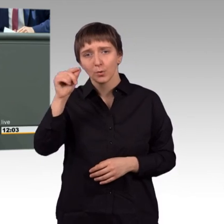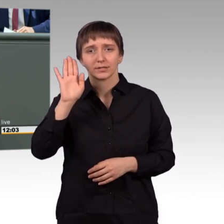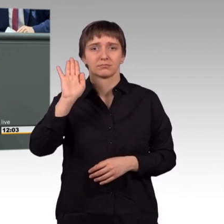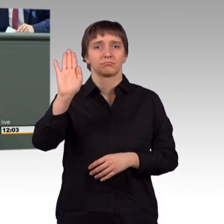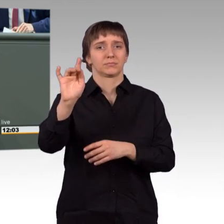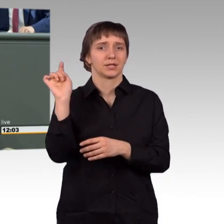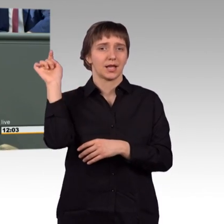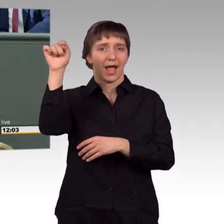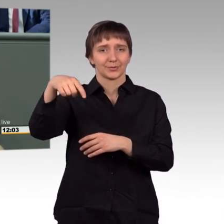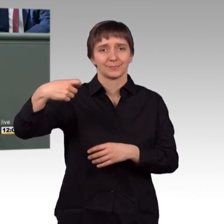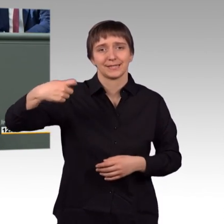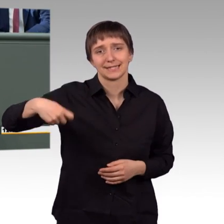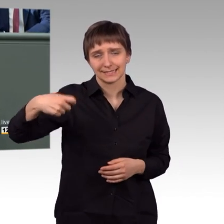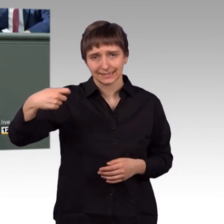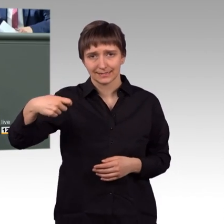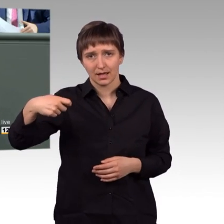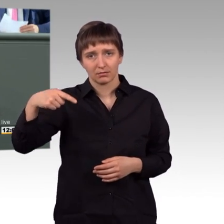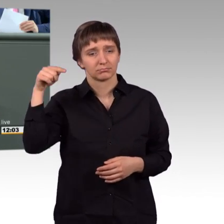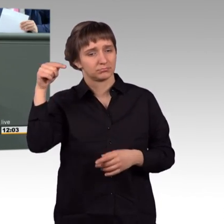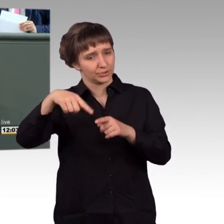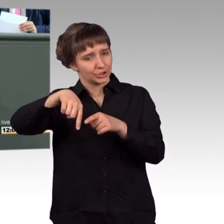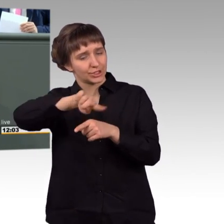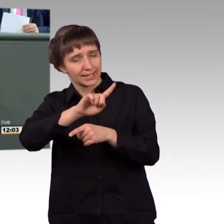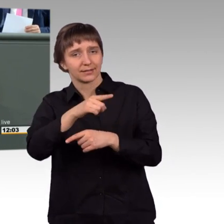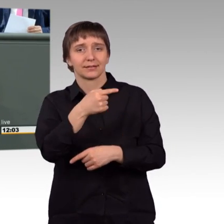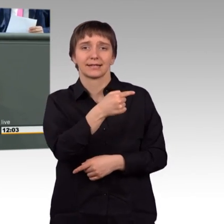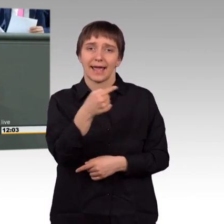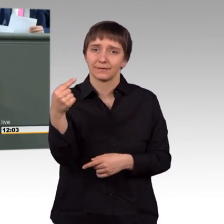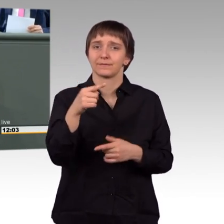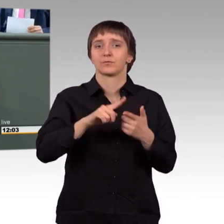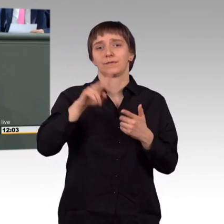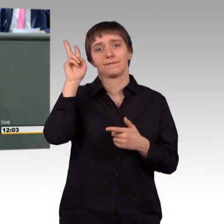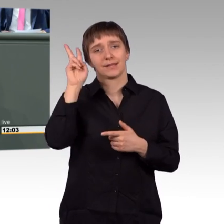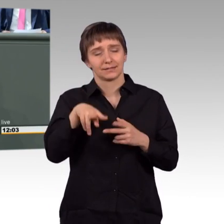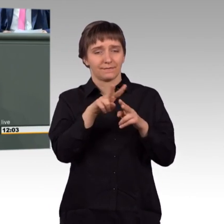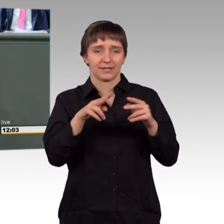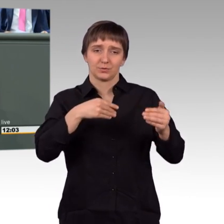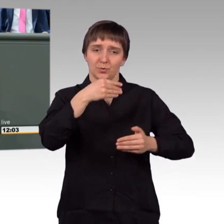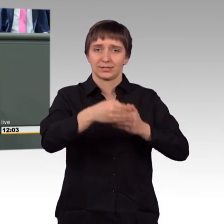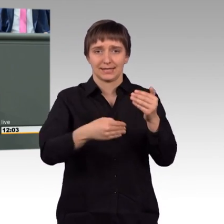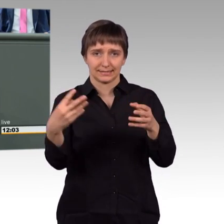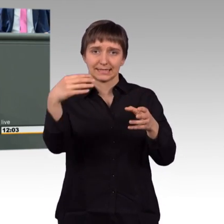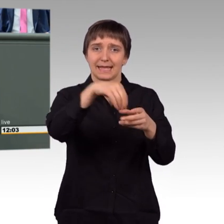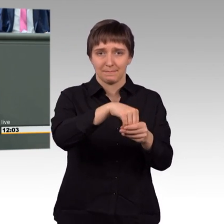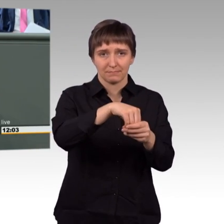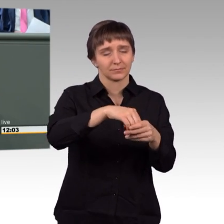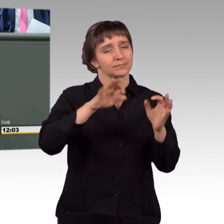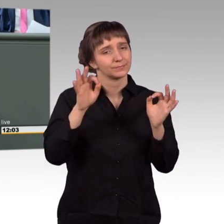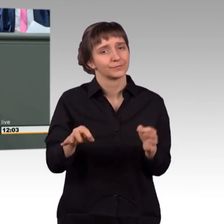und Genfer Friedensprozess hat moderieren lassen, hat sich dann entschlossen, dafür zu sorgen, dass Assad